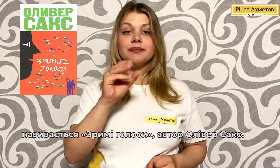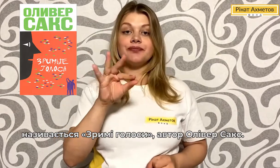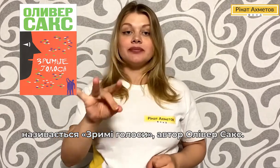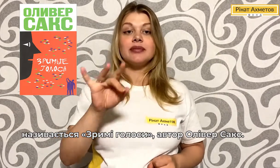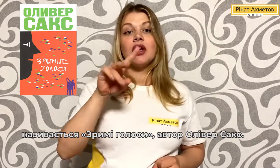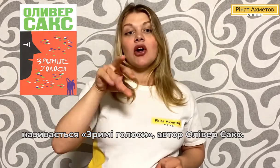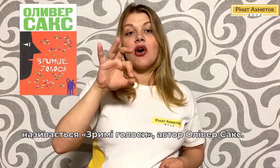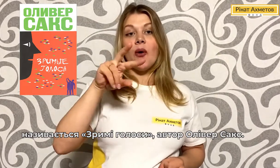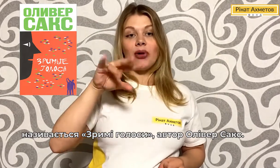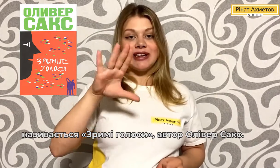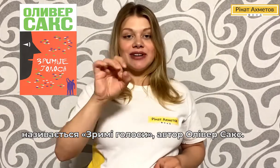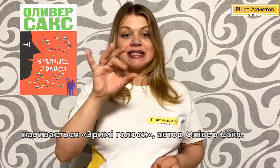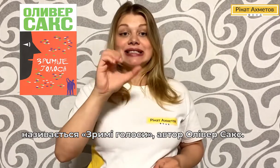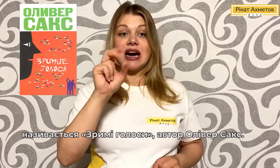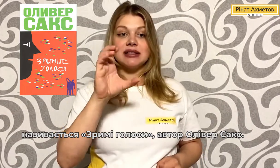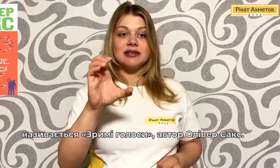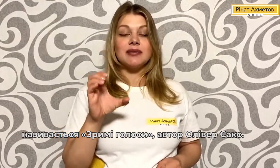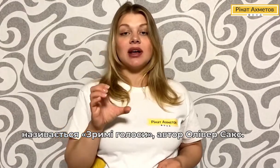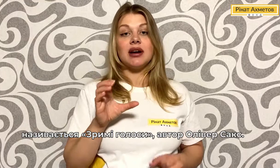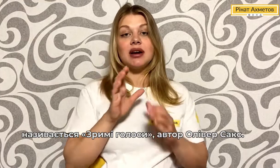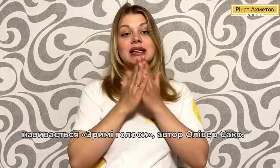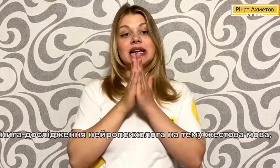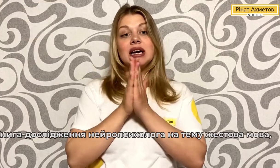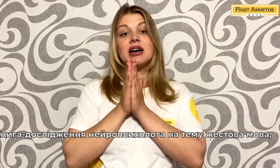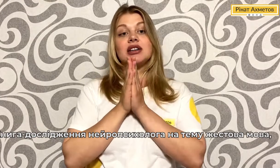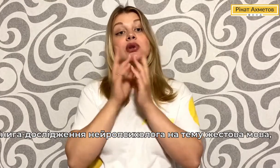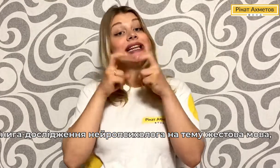Олівер Сакс. Книга дослідження